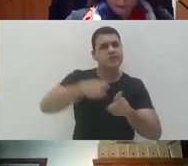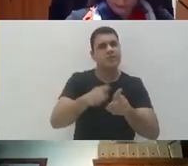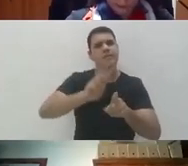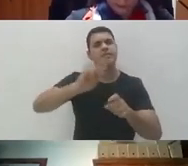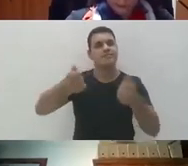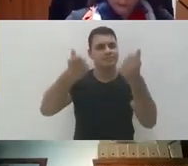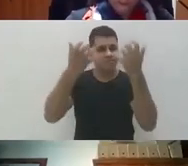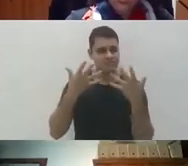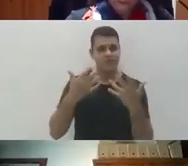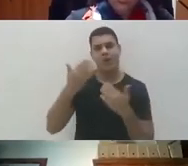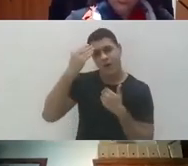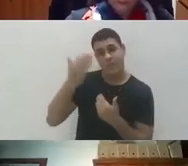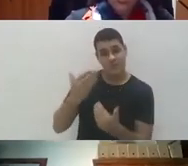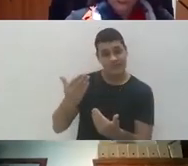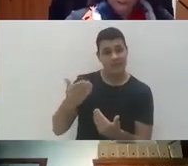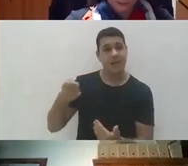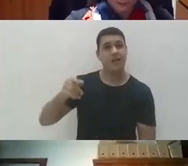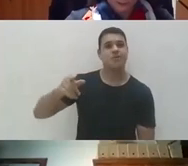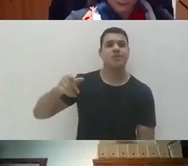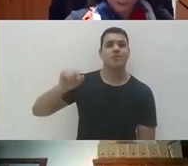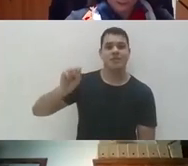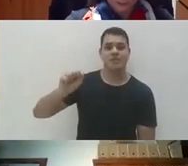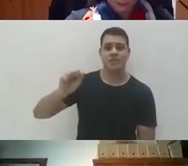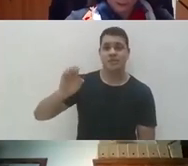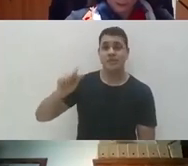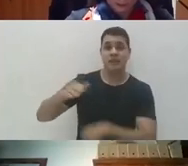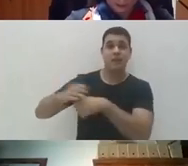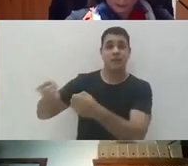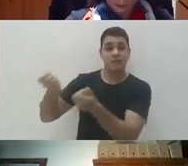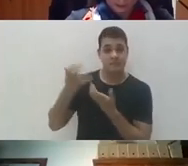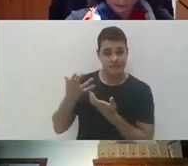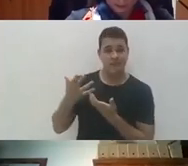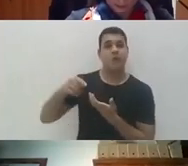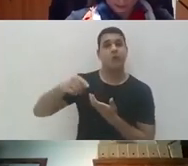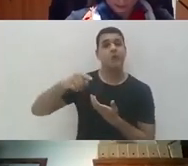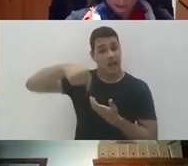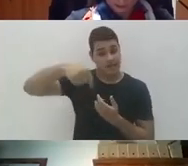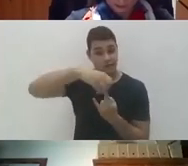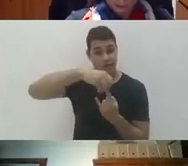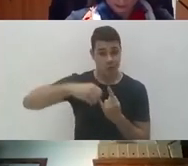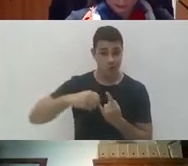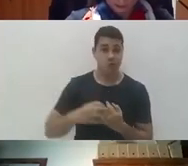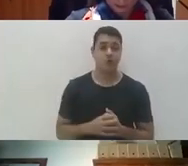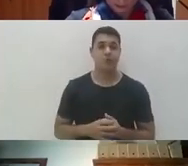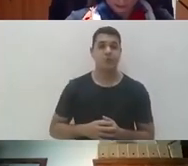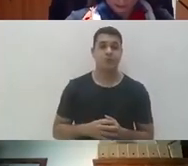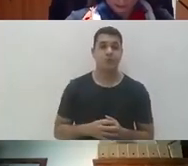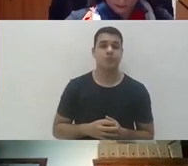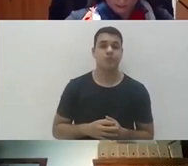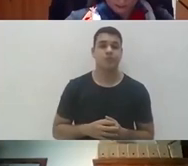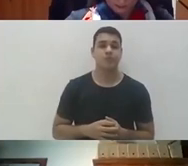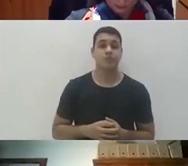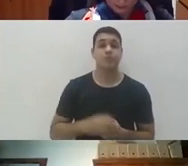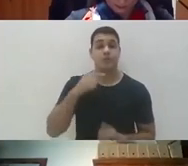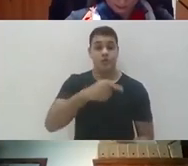obrigada também pelos dados que você forneceu para o comitê. Bom, aqui na Pio Cruz, de 2013